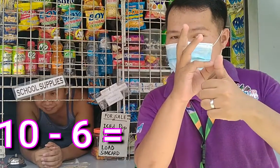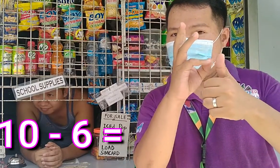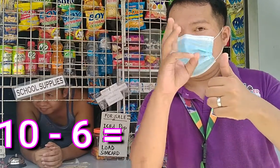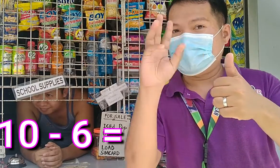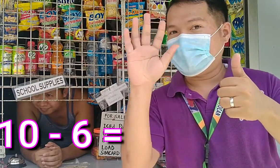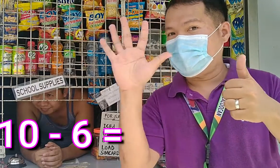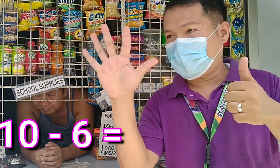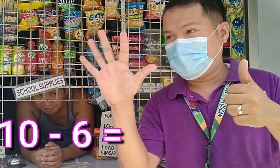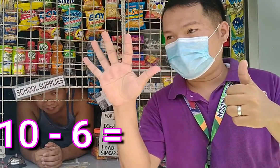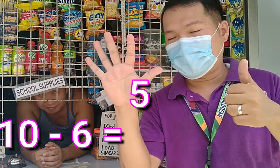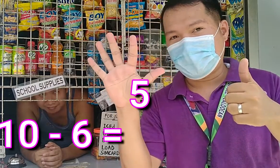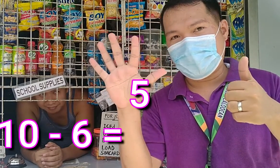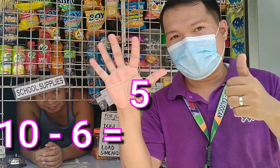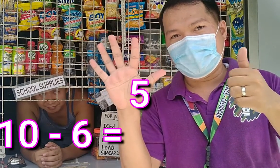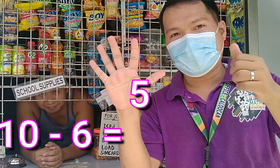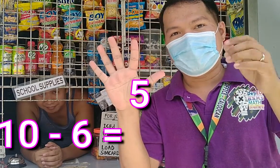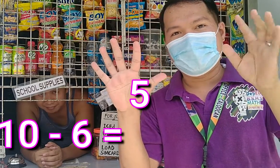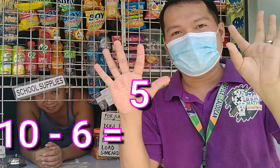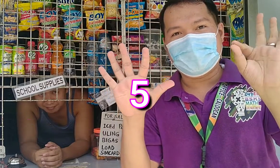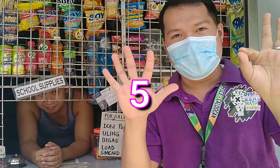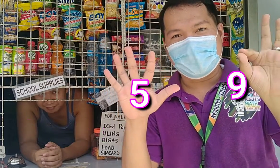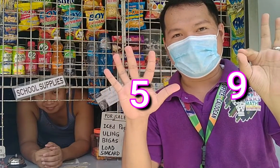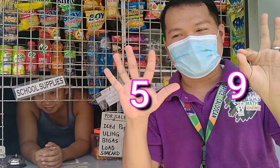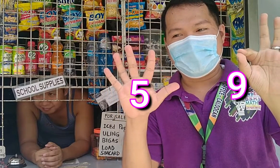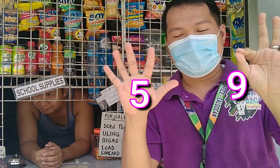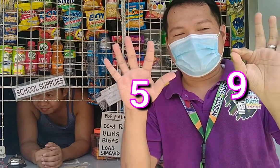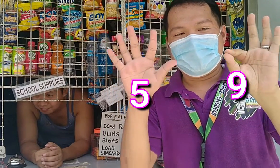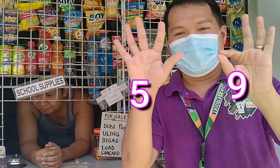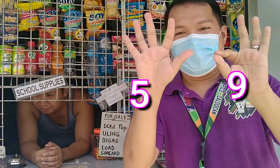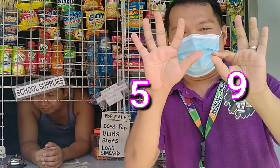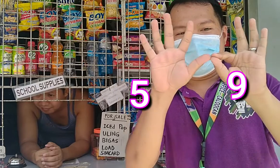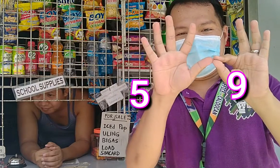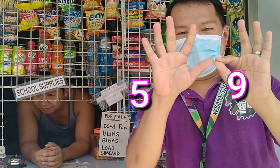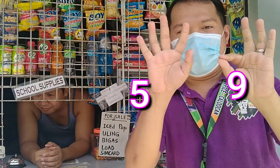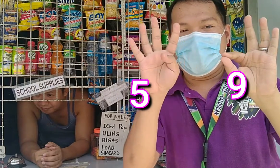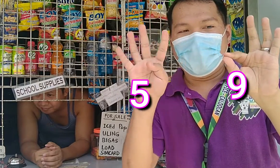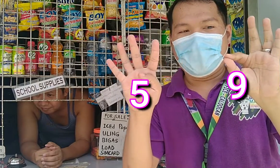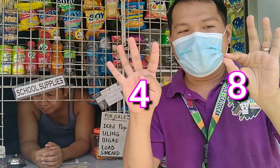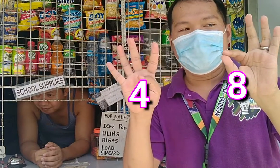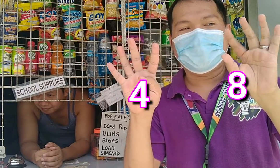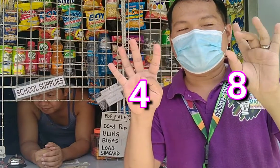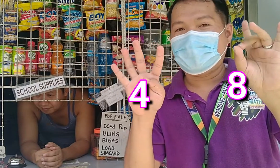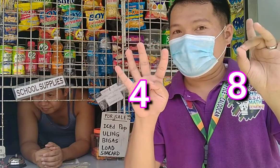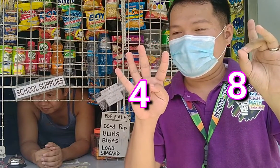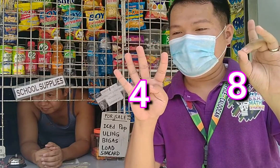magiging 5 itong kapila. Ito magiging 9. 4, magiging 8.